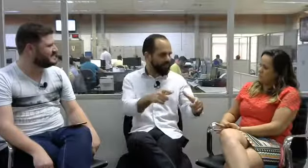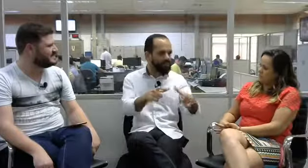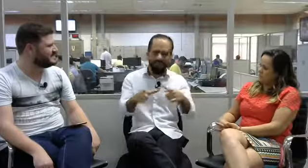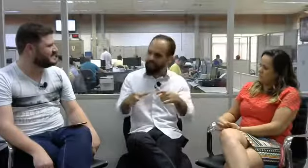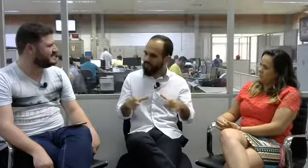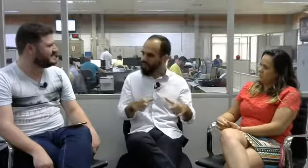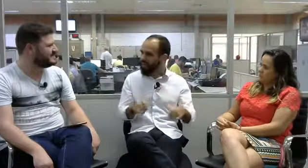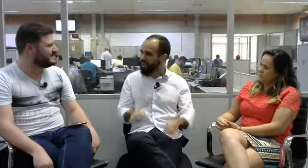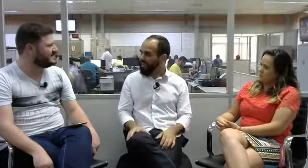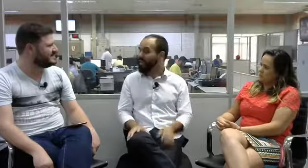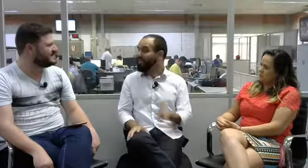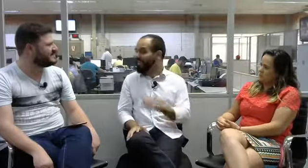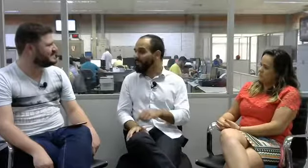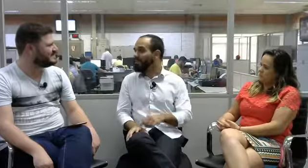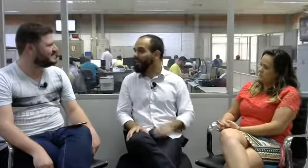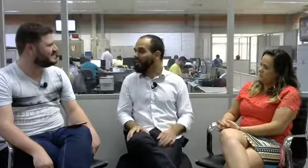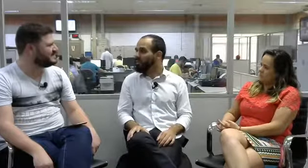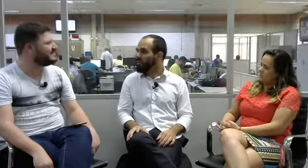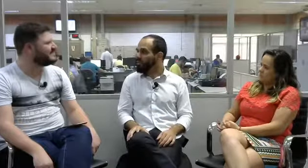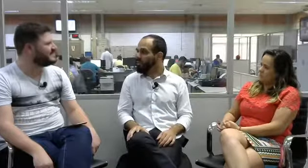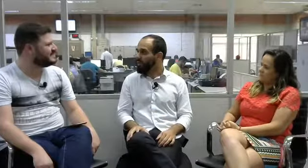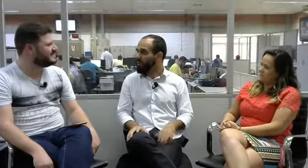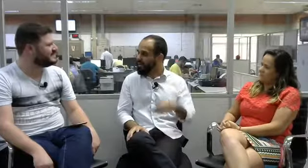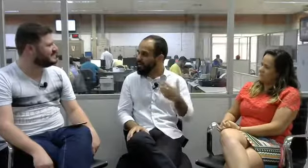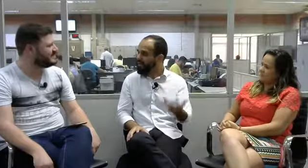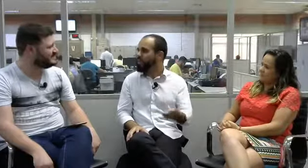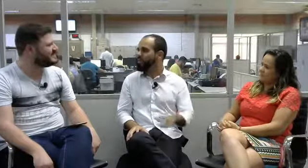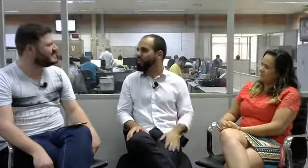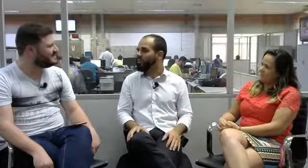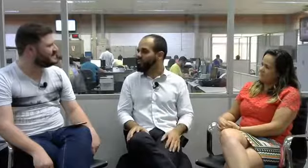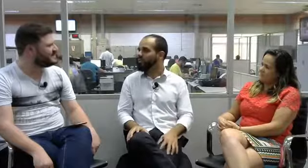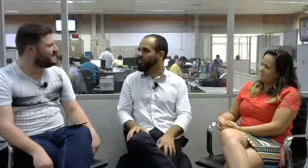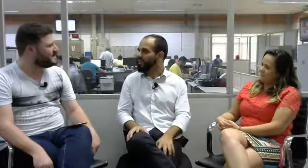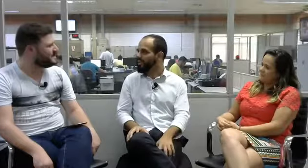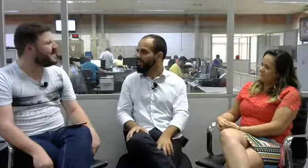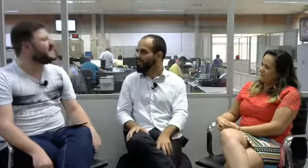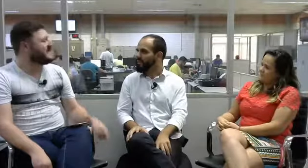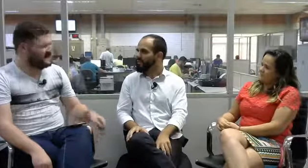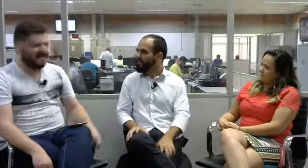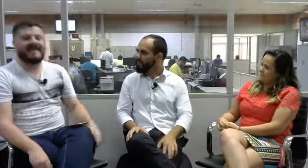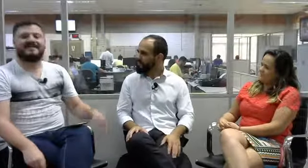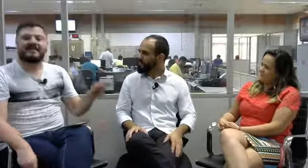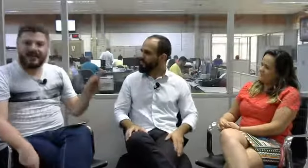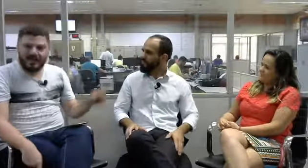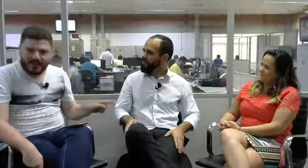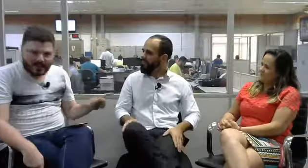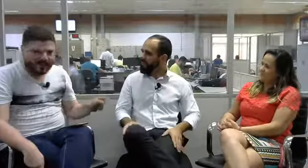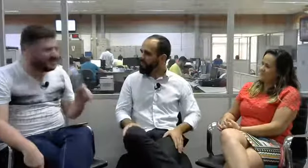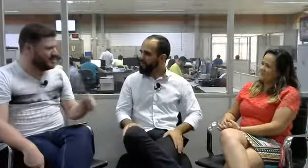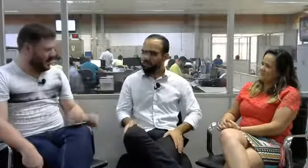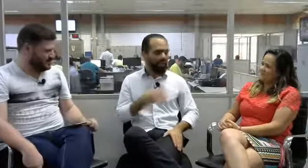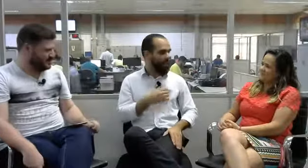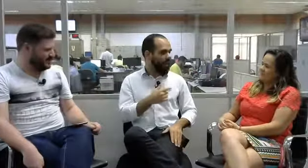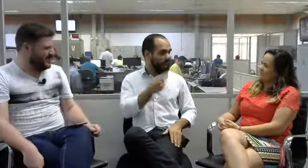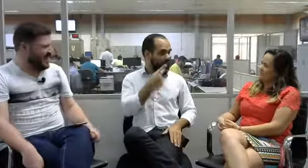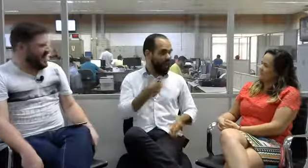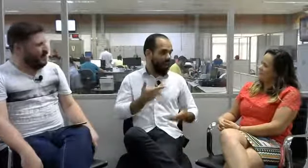de serviço deve estar adaptado com a pessoa para atender o indivíduo com surdeza. Vamos falar um pouco agora do Glaucio. O